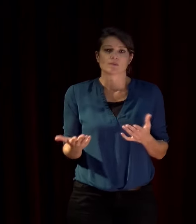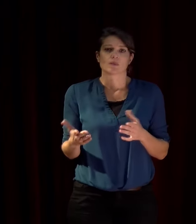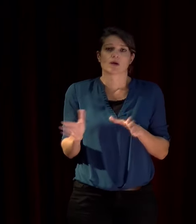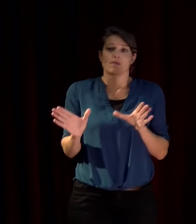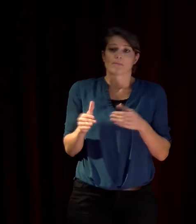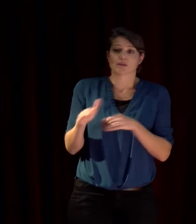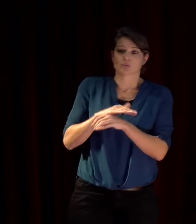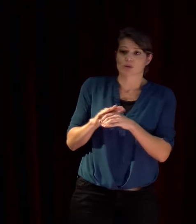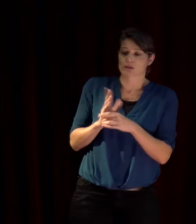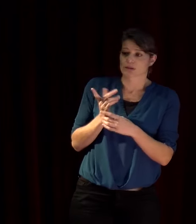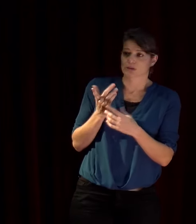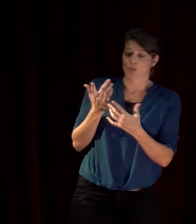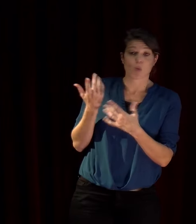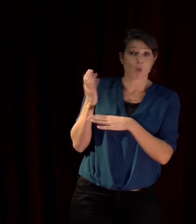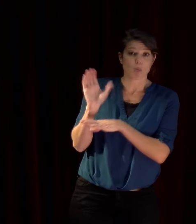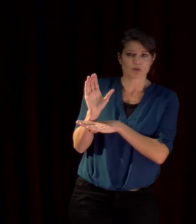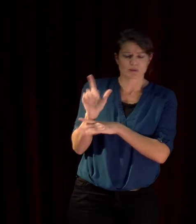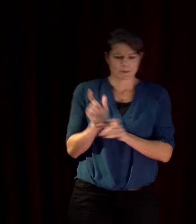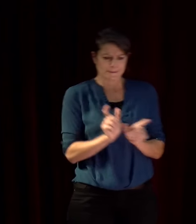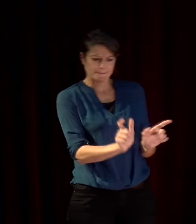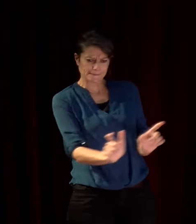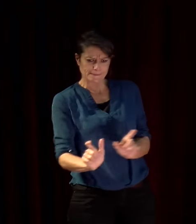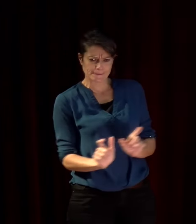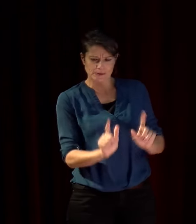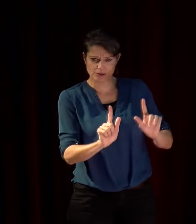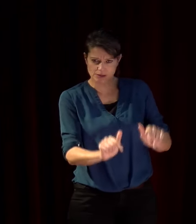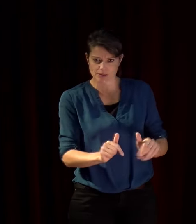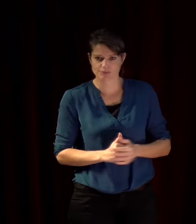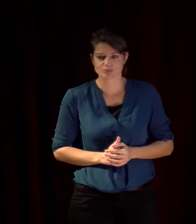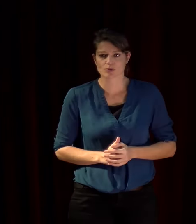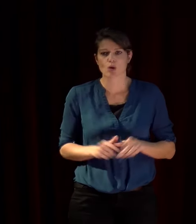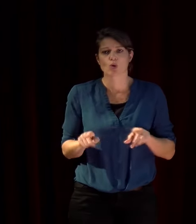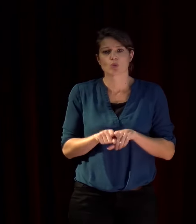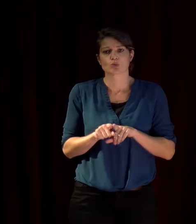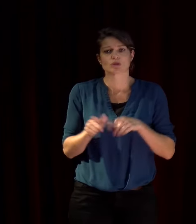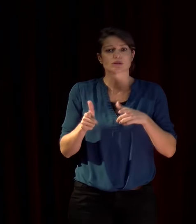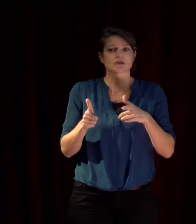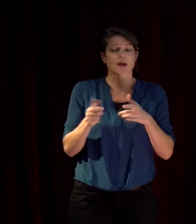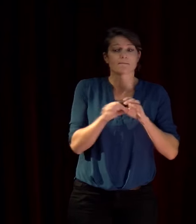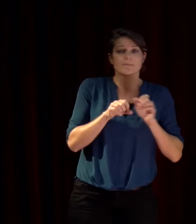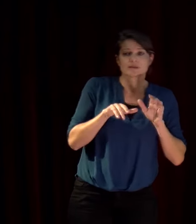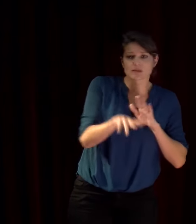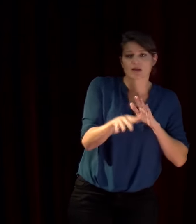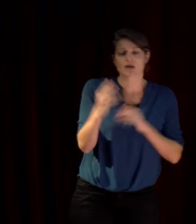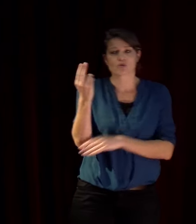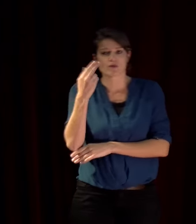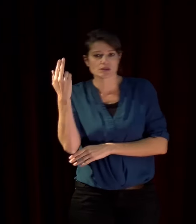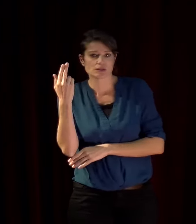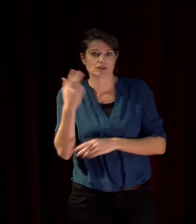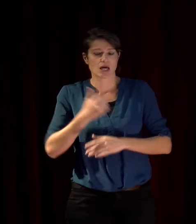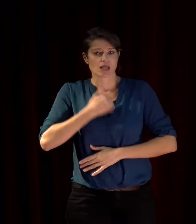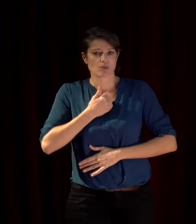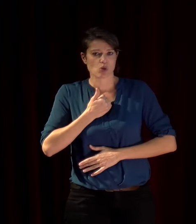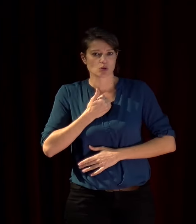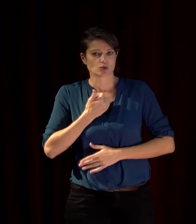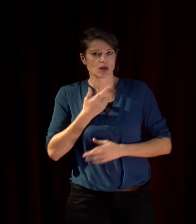contrôlés l'indépendance de la justice de l'université des médias est menacée l